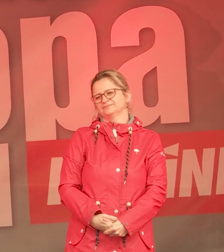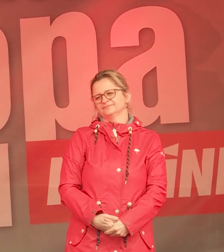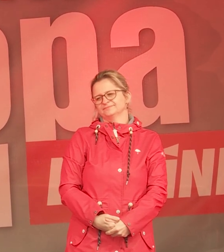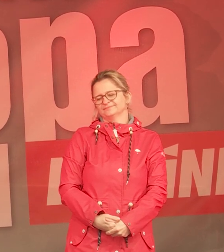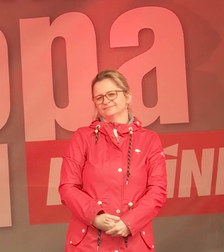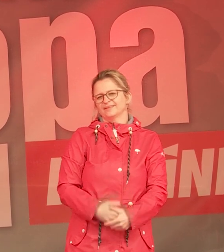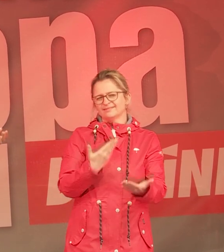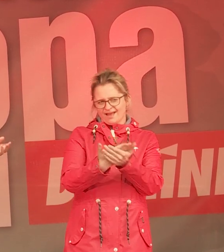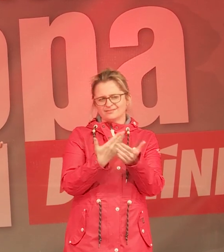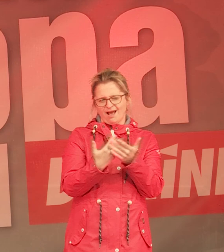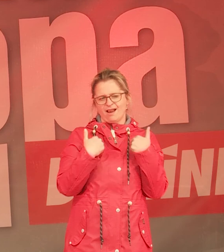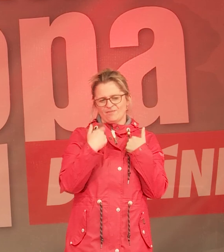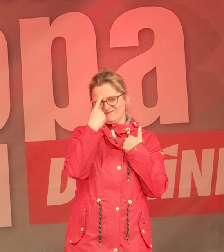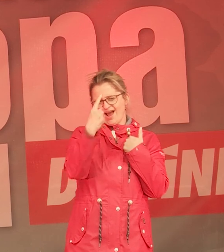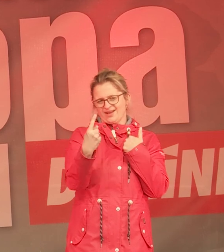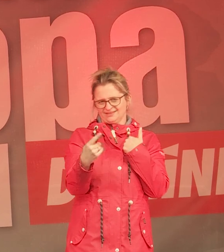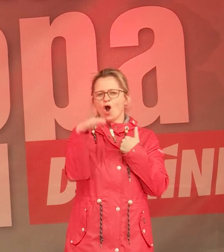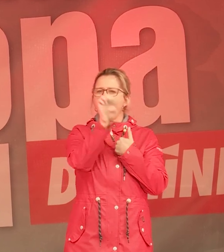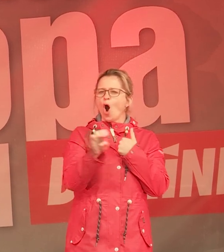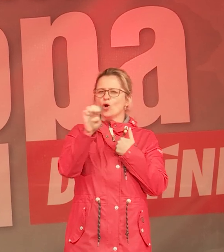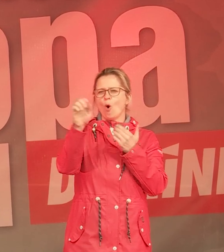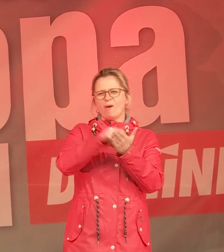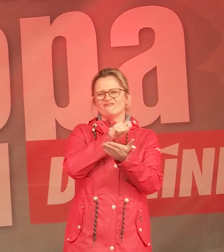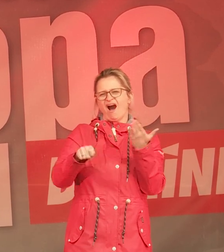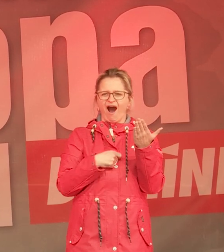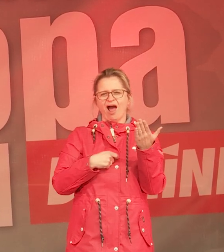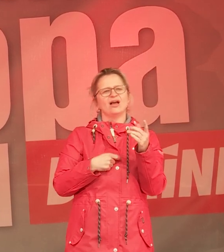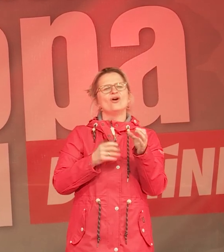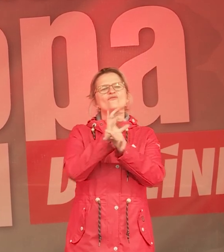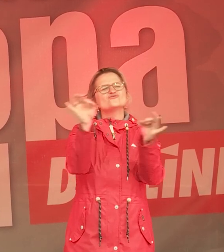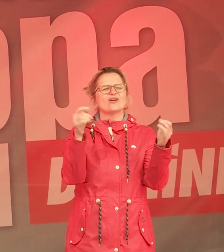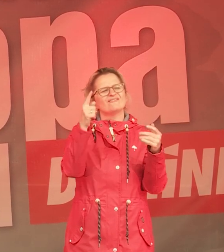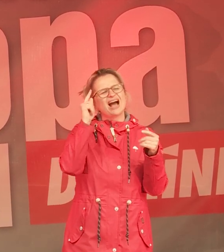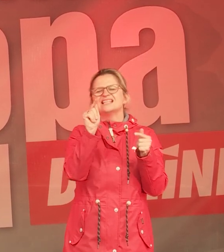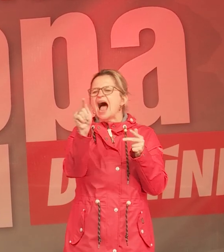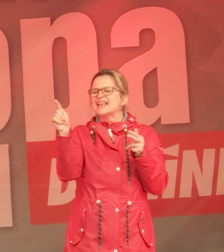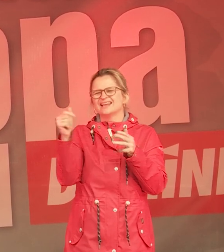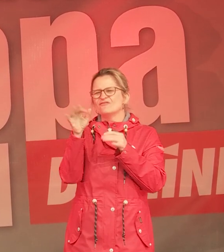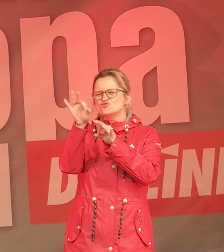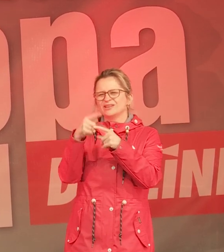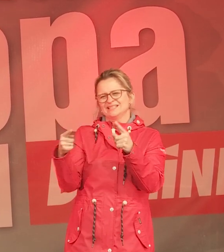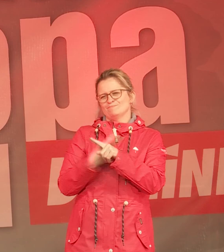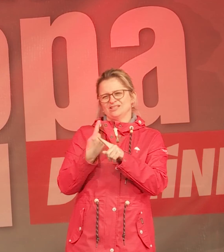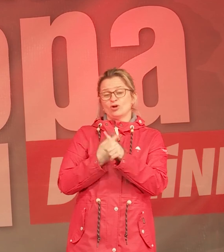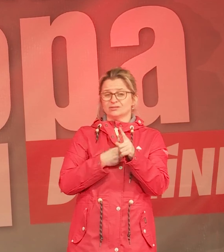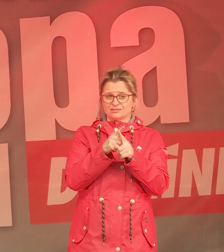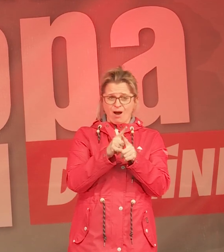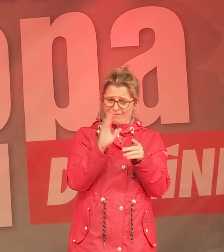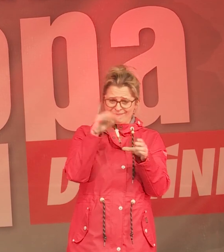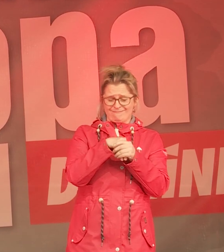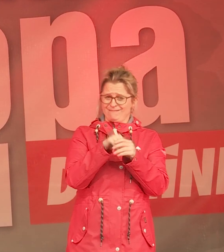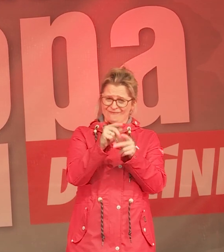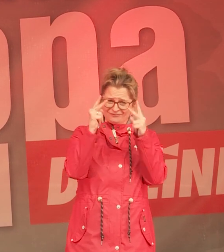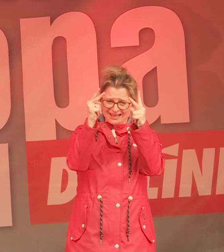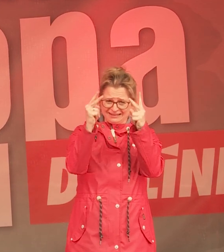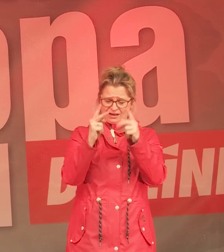Und deshalb, ich weiß, für viele ist die Europawahl nicht der ganz große Renner. Aber es geht um viel. Es geht darum, wie wir